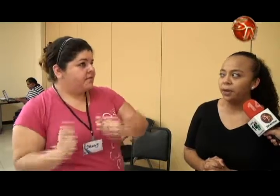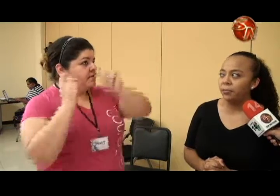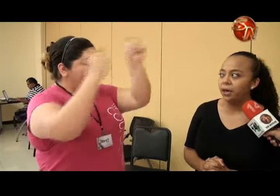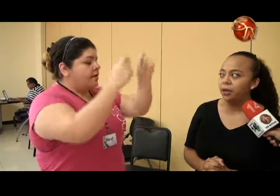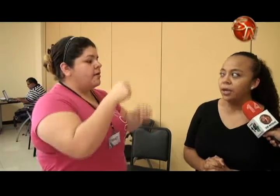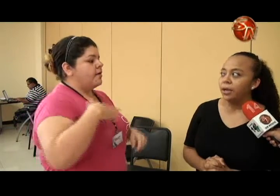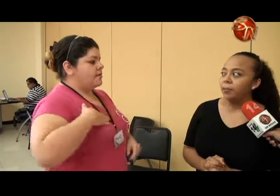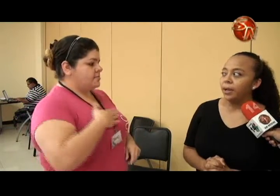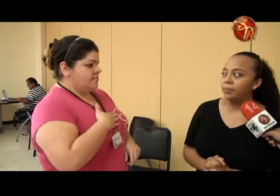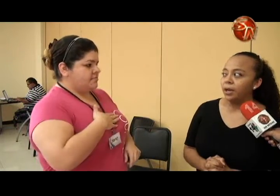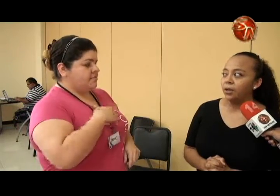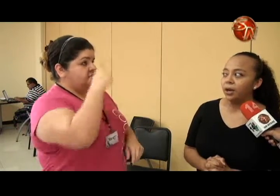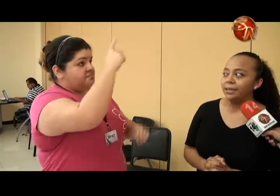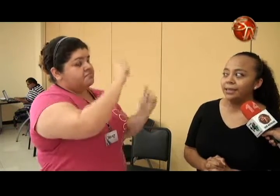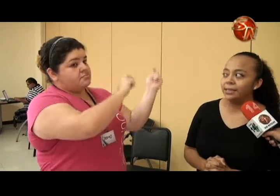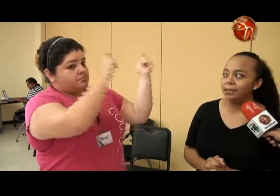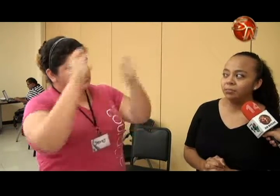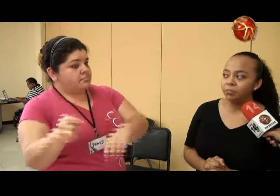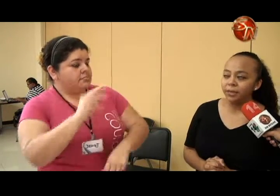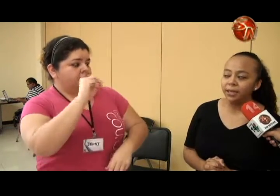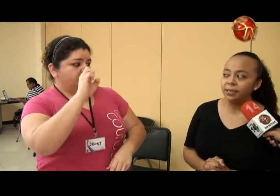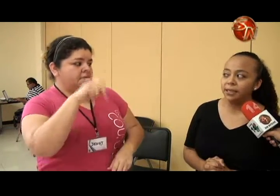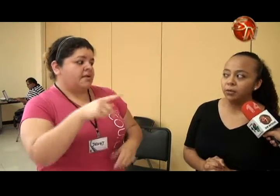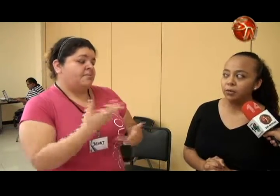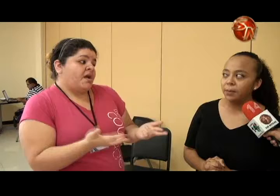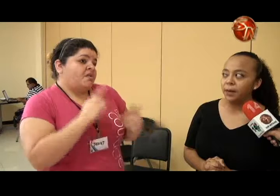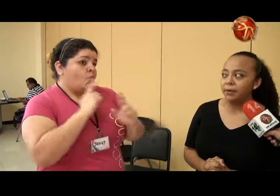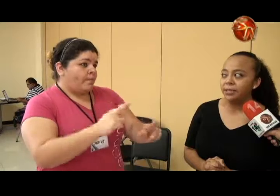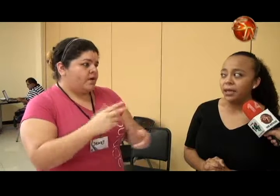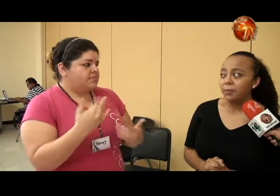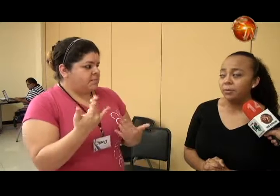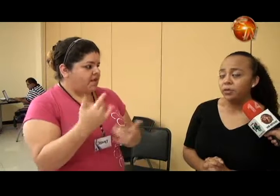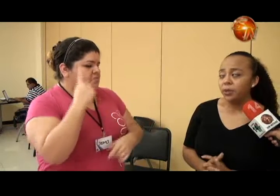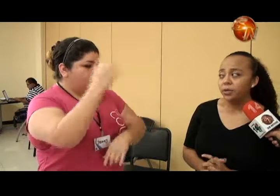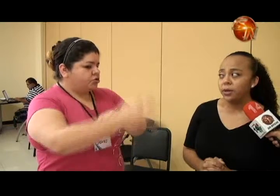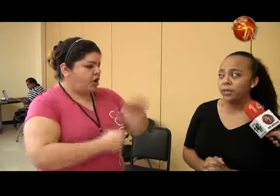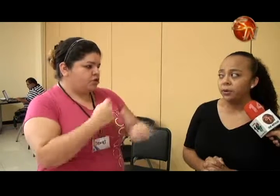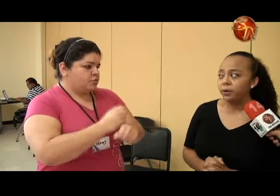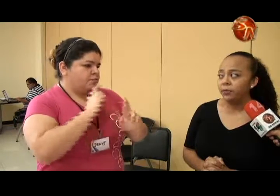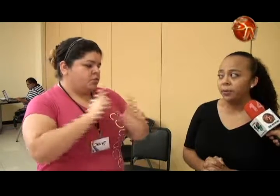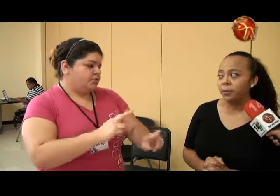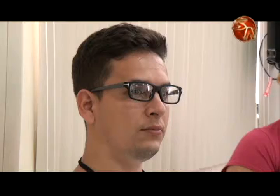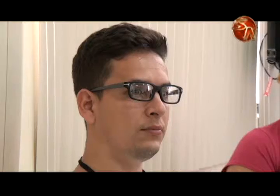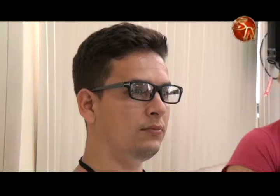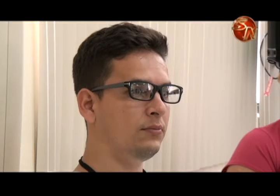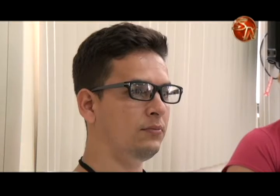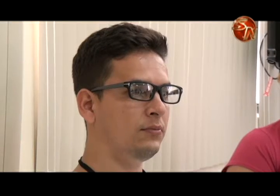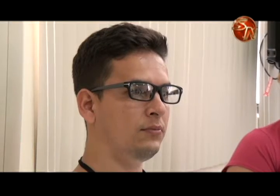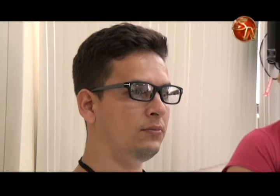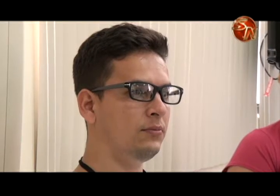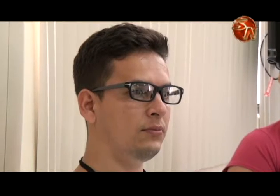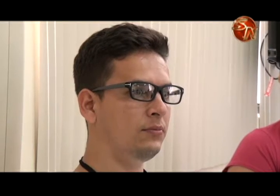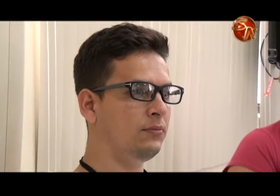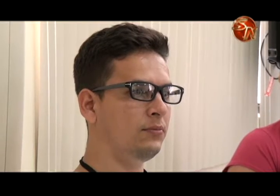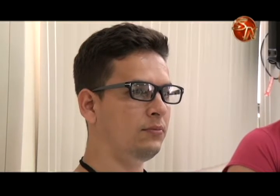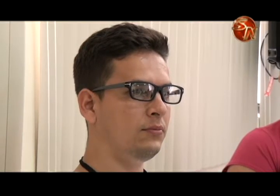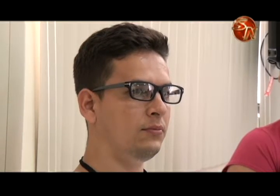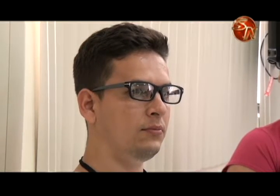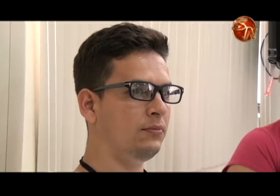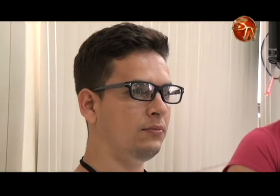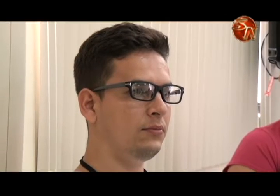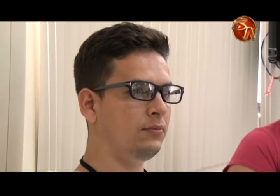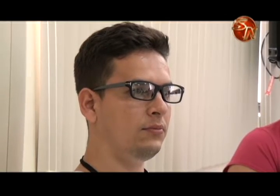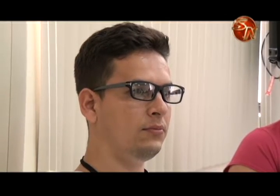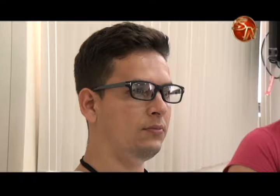un documento para enviarlo, para enviarlo al CESA, ¿verdad?, en San José, para ver si el MEP nos puede ayudar de alguna forma para el próximo año, a ver si podemos recibir